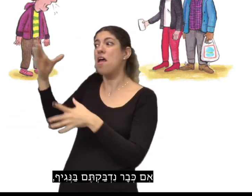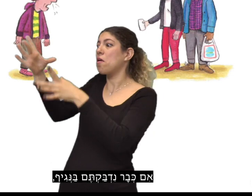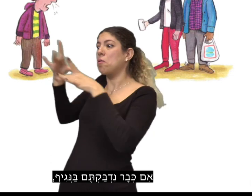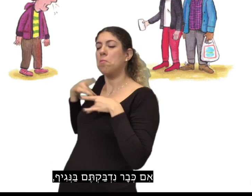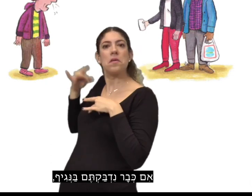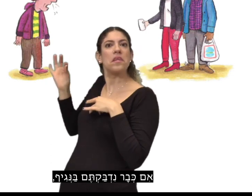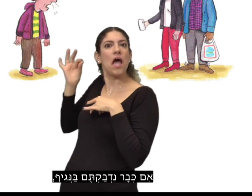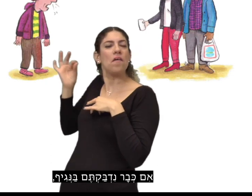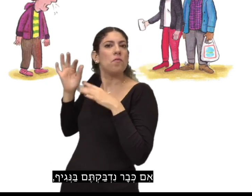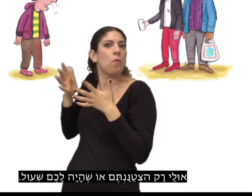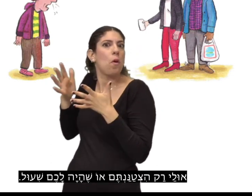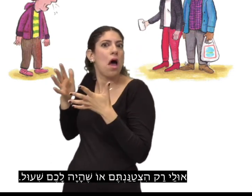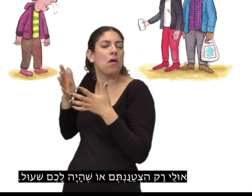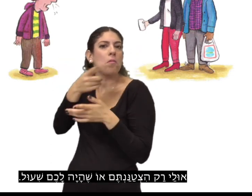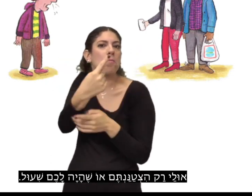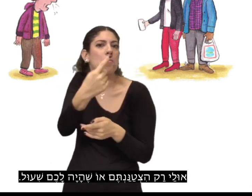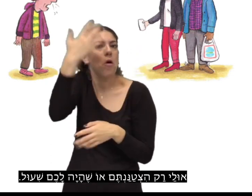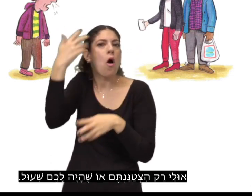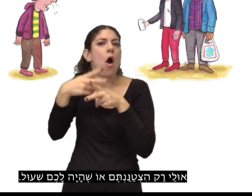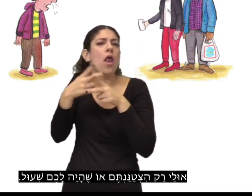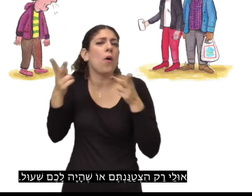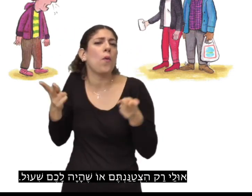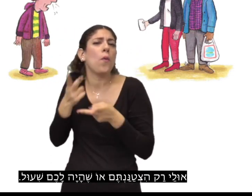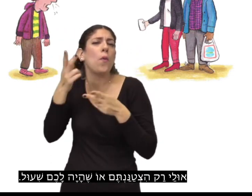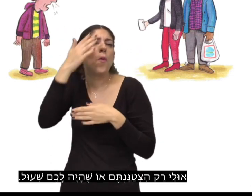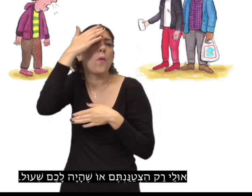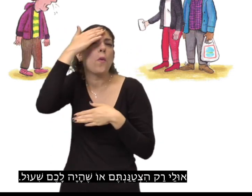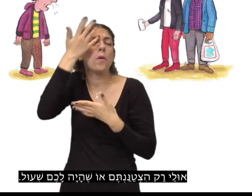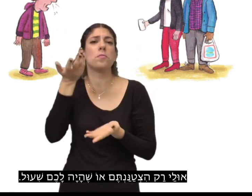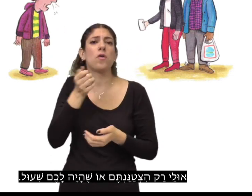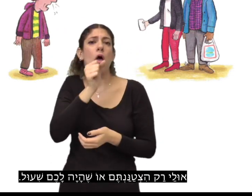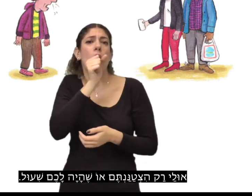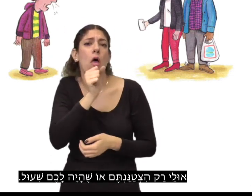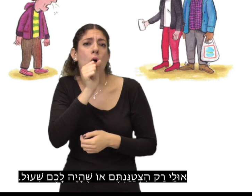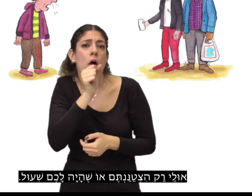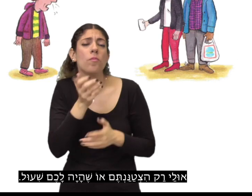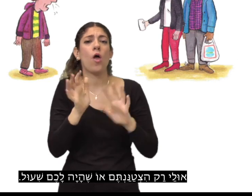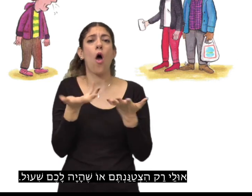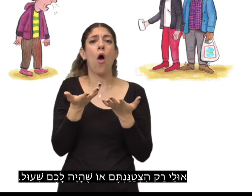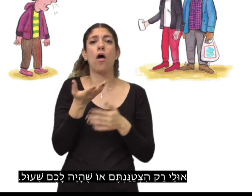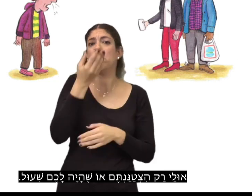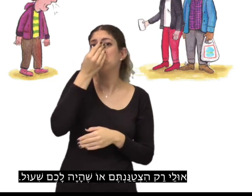נדבקתם בנגיף, אולי רק הצטננתם או שהיה לכם שיעול.